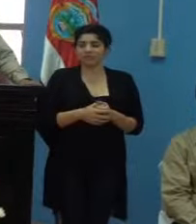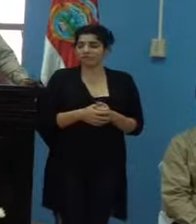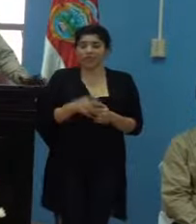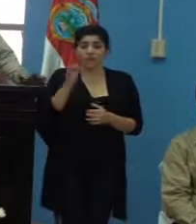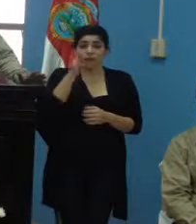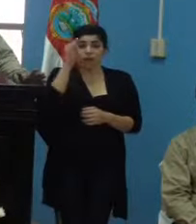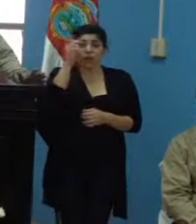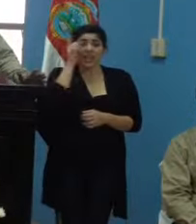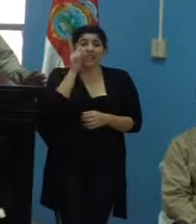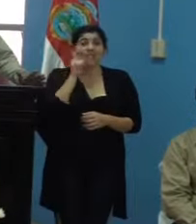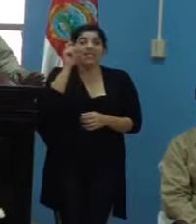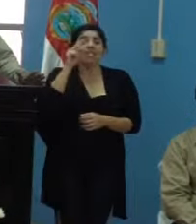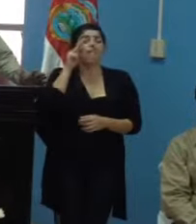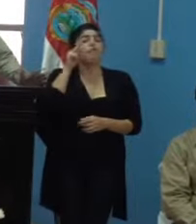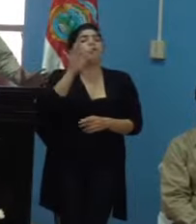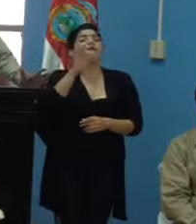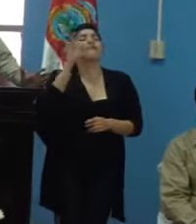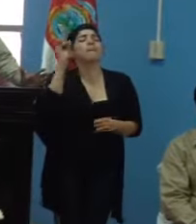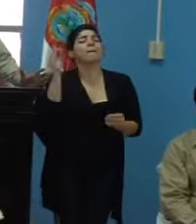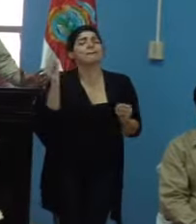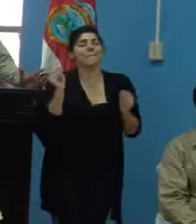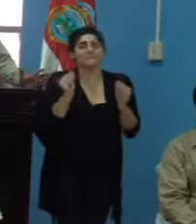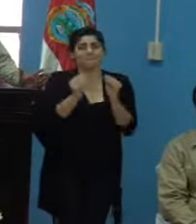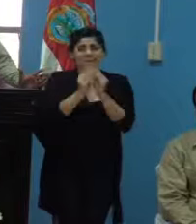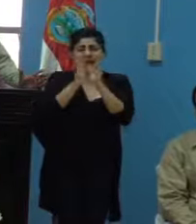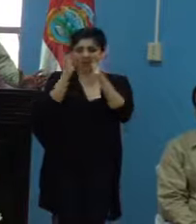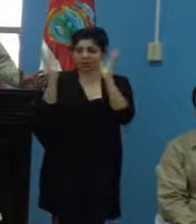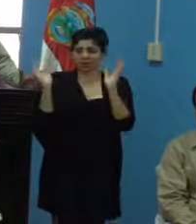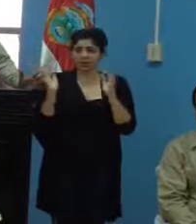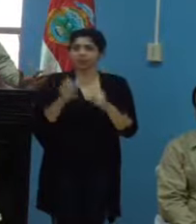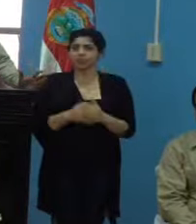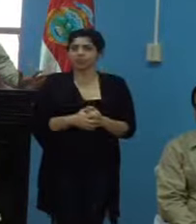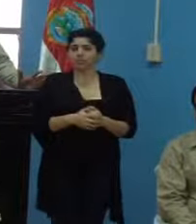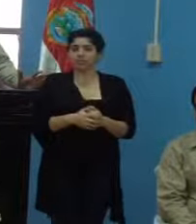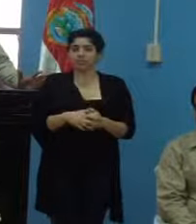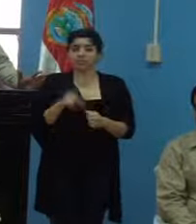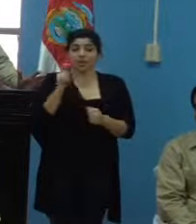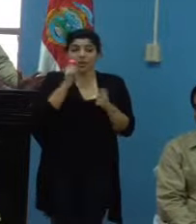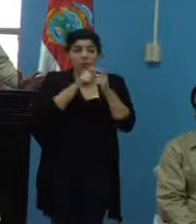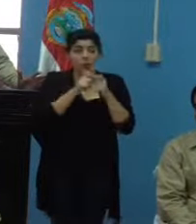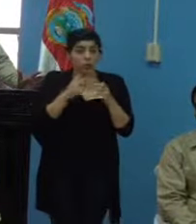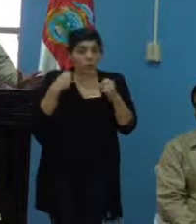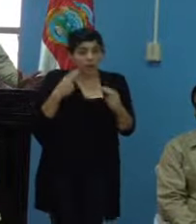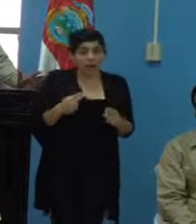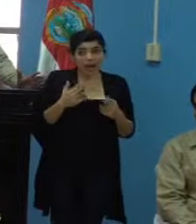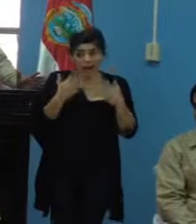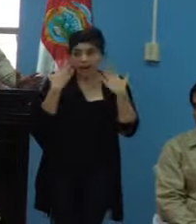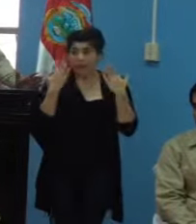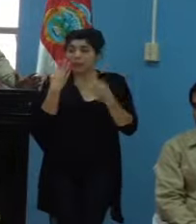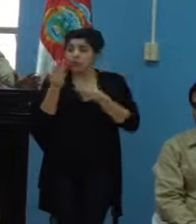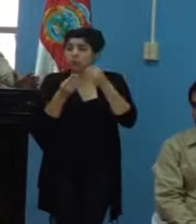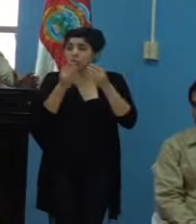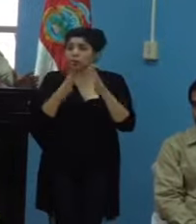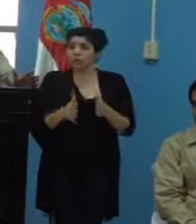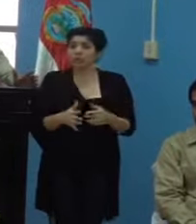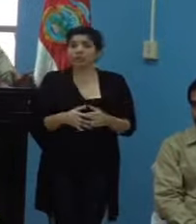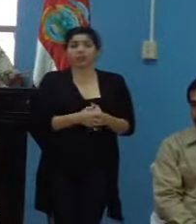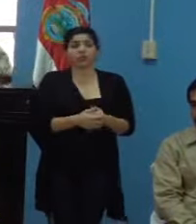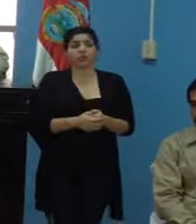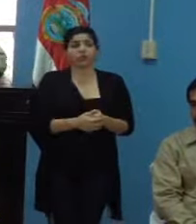el futuro de León tiene que ser visto de una manera muchísimo más amplia, en donde los factores humanos, ambientales, productivos,